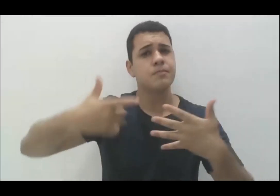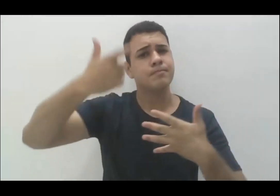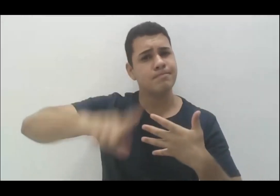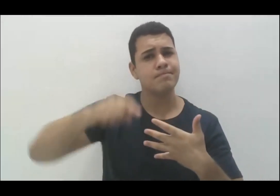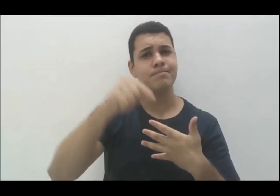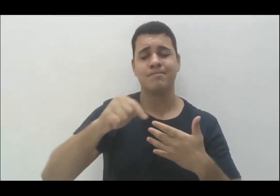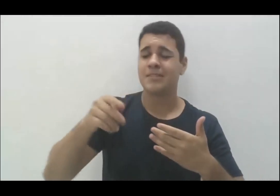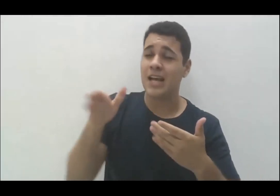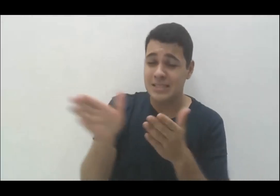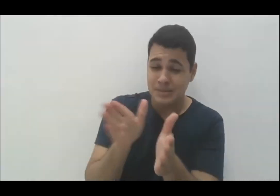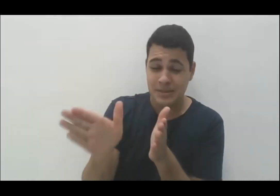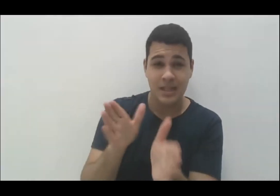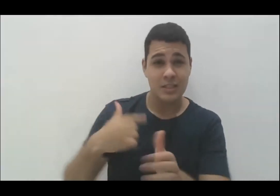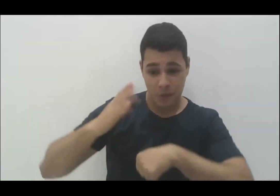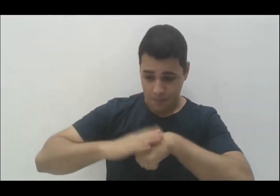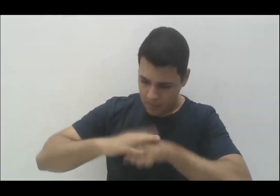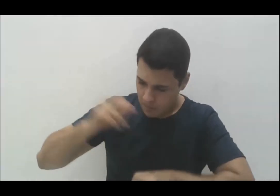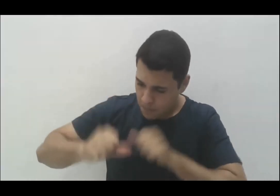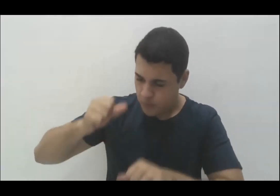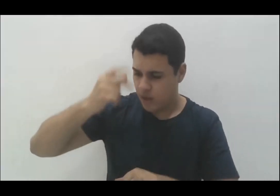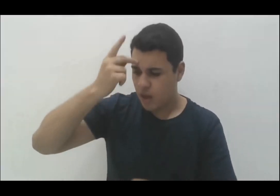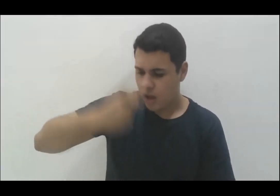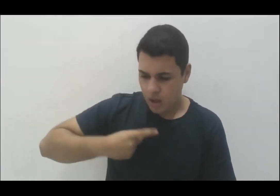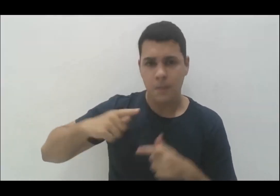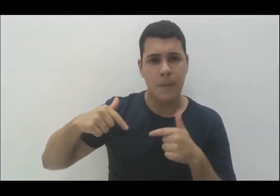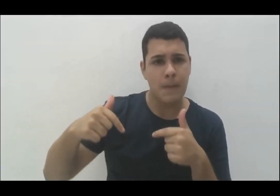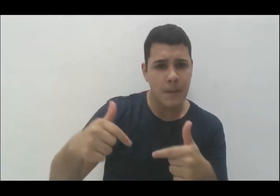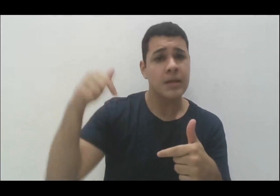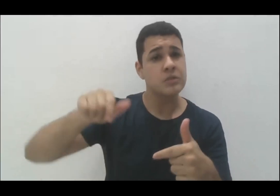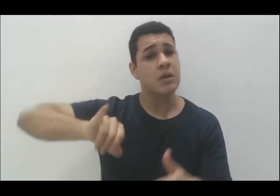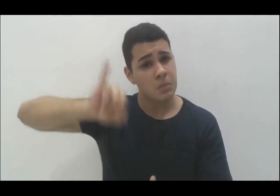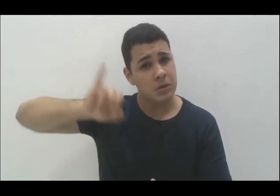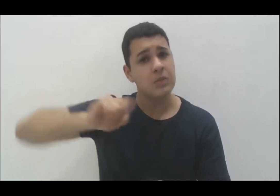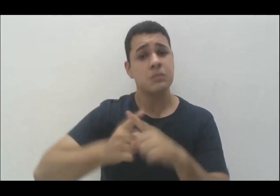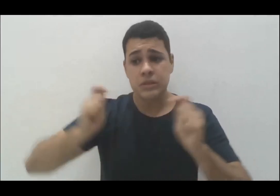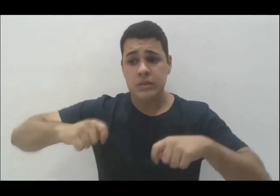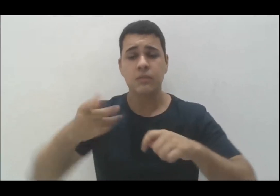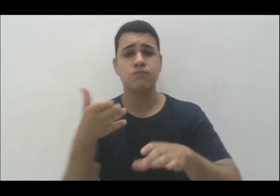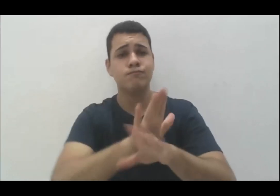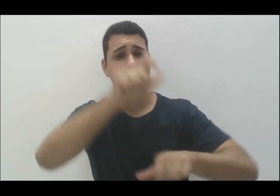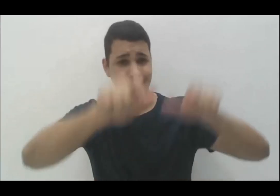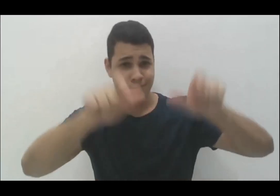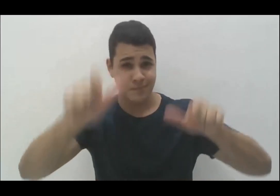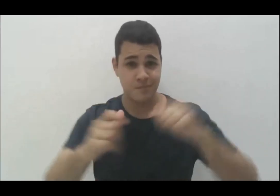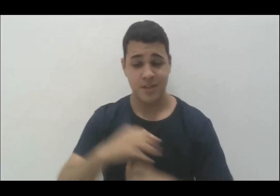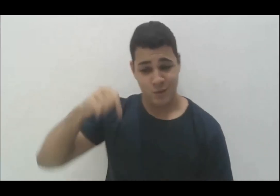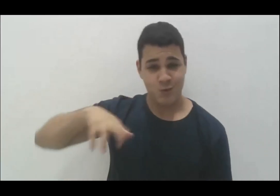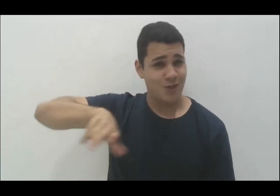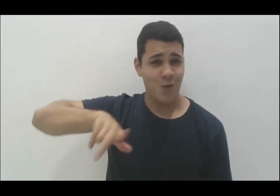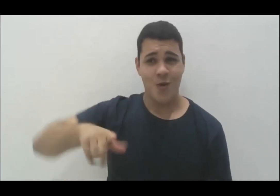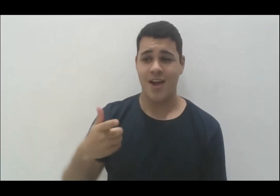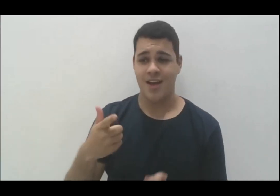atitudinal e do método, como a gente estrutura. E posso dizer mais, isso não é só um desafio